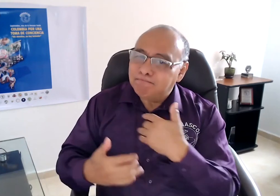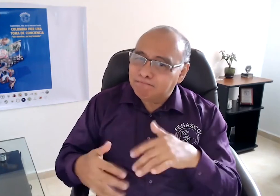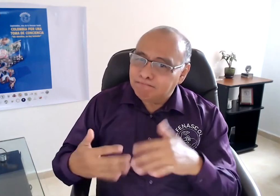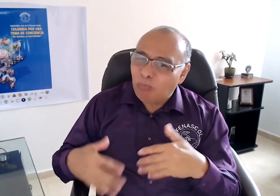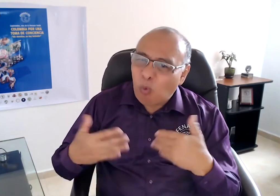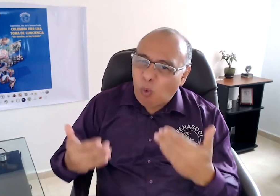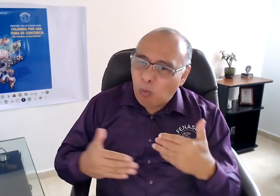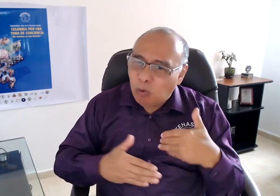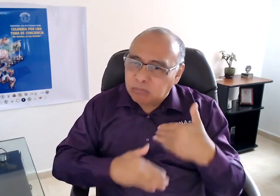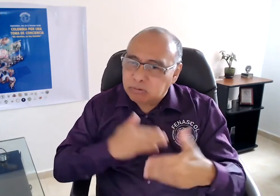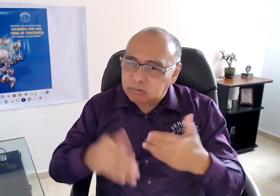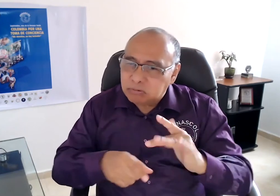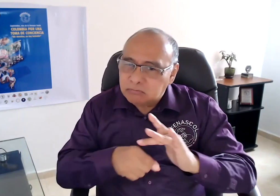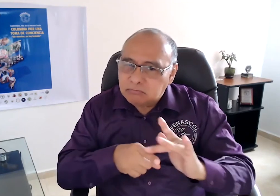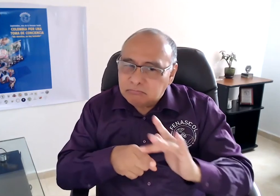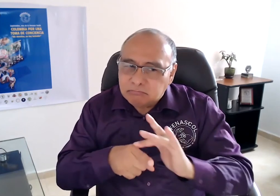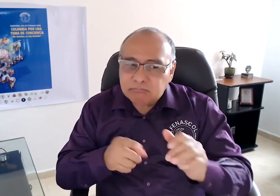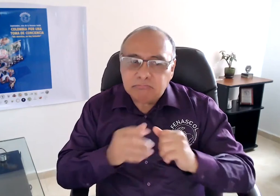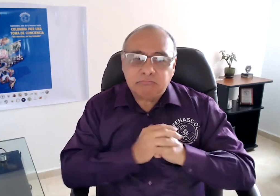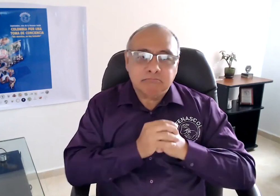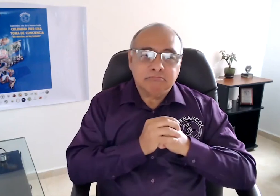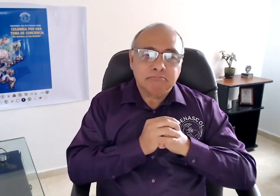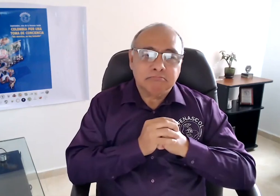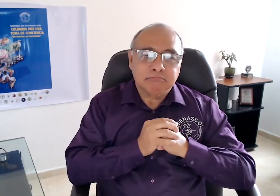de cómo ha sido este proceso y su aplicación.